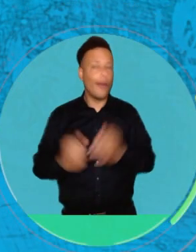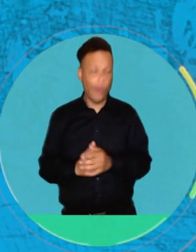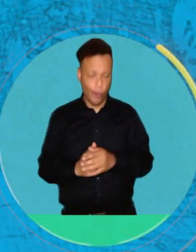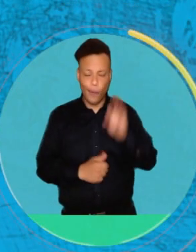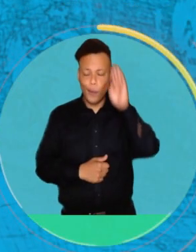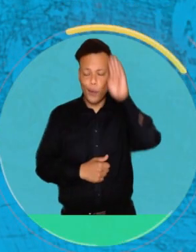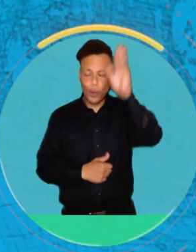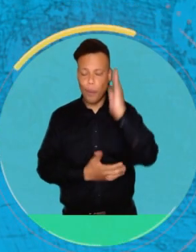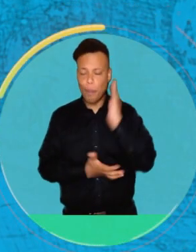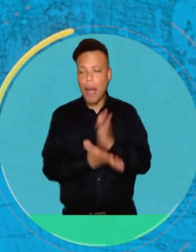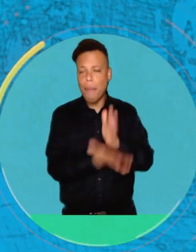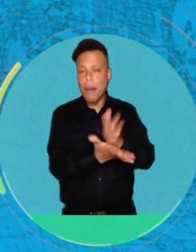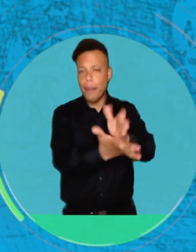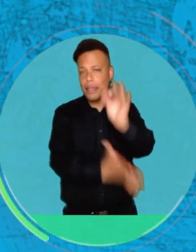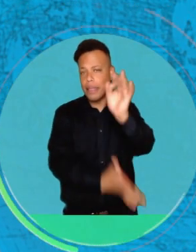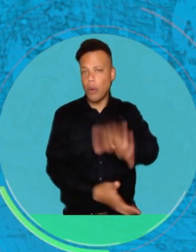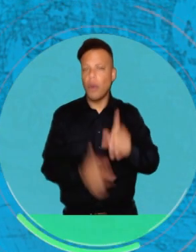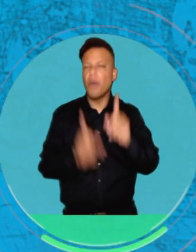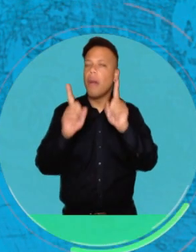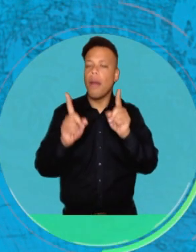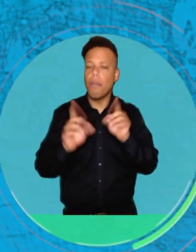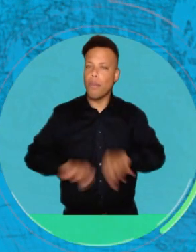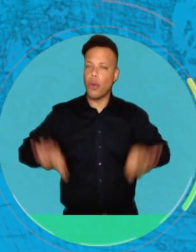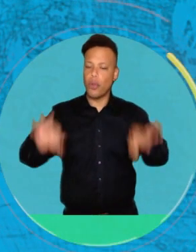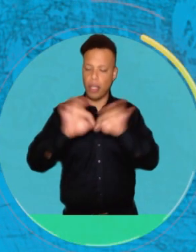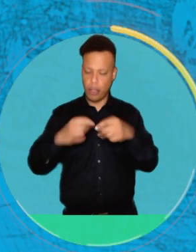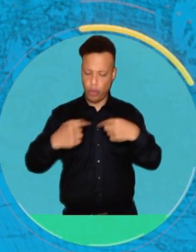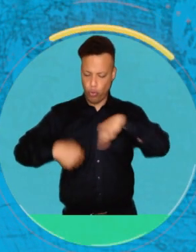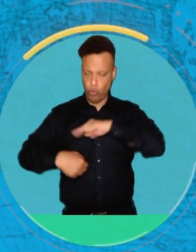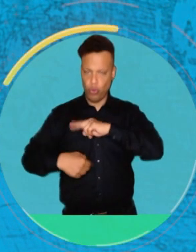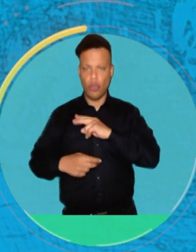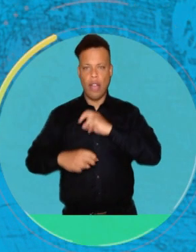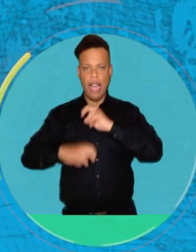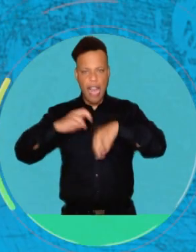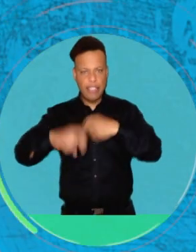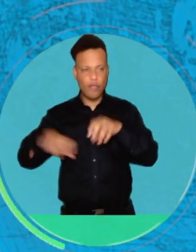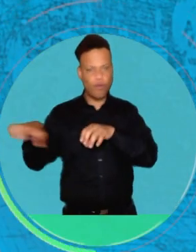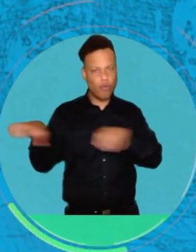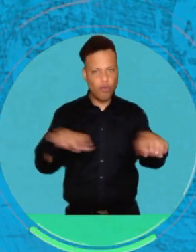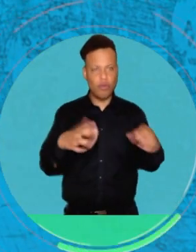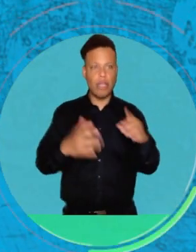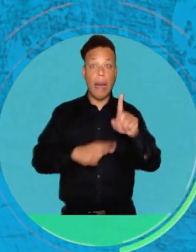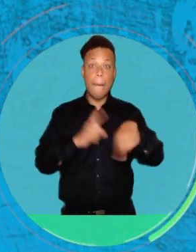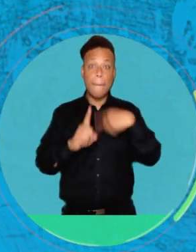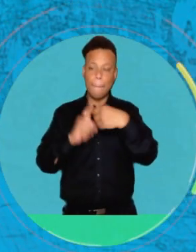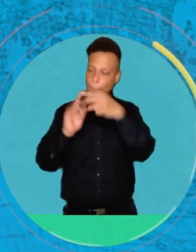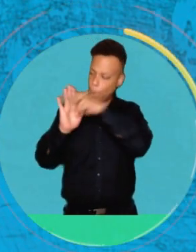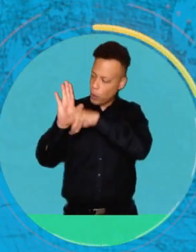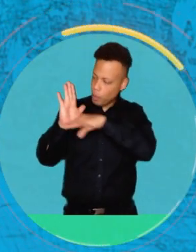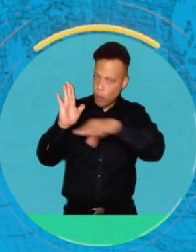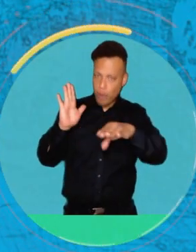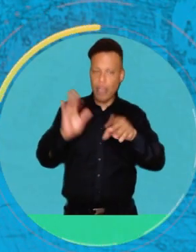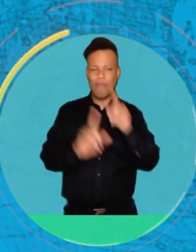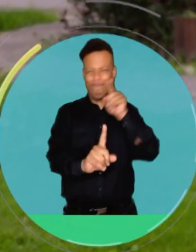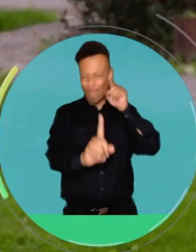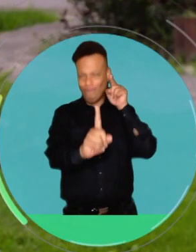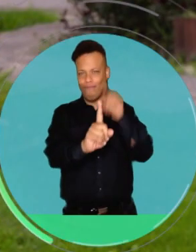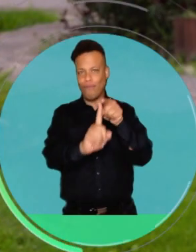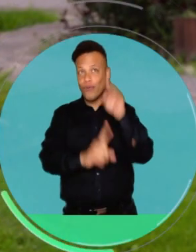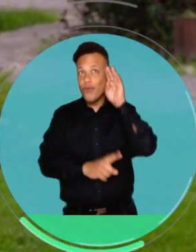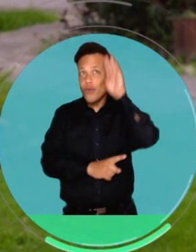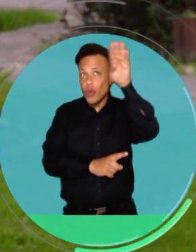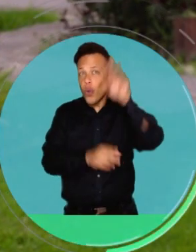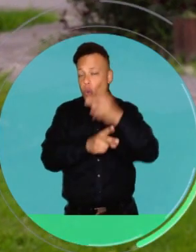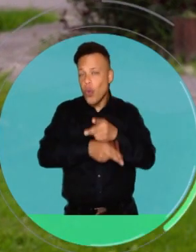aislados, van a seguir pasando. Pero también nuestra actitud y nuestras políticas tienen que ir enfatizadas